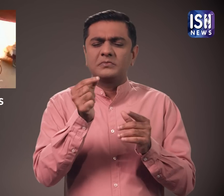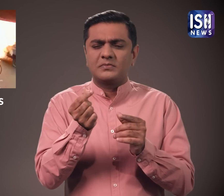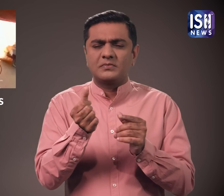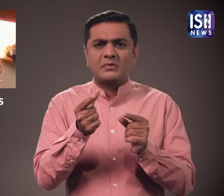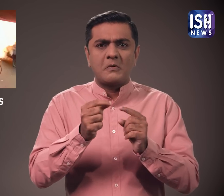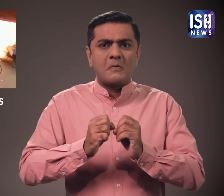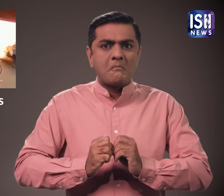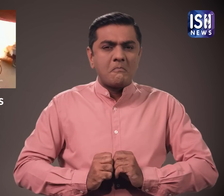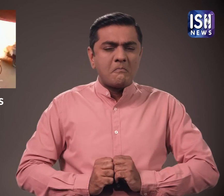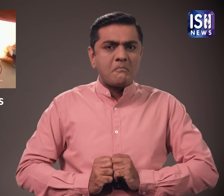भारी विस्पोट हुआ